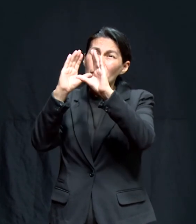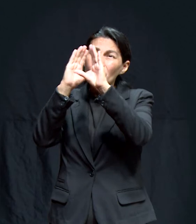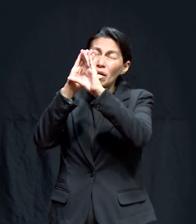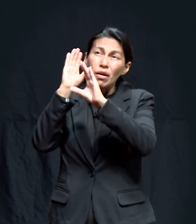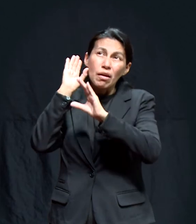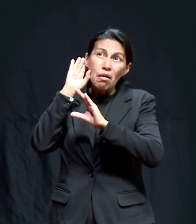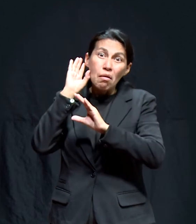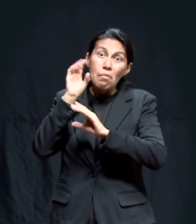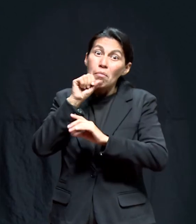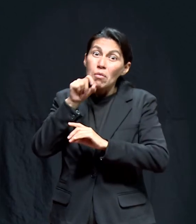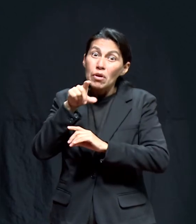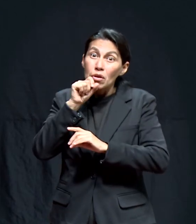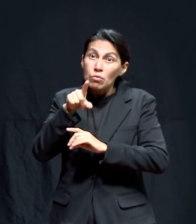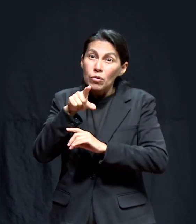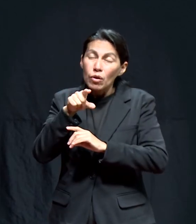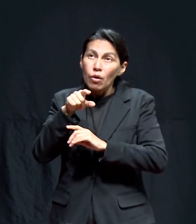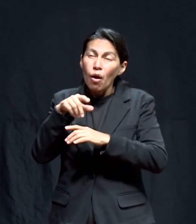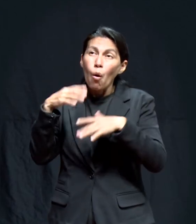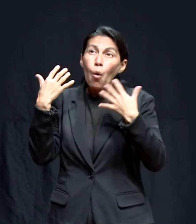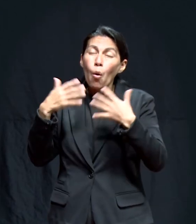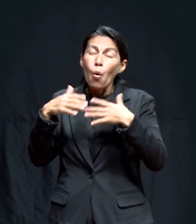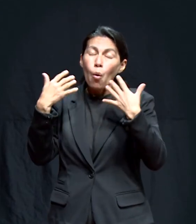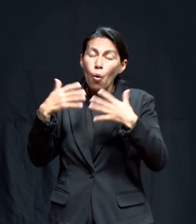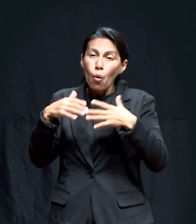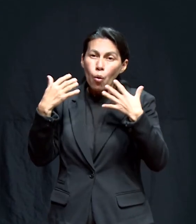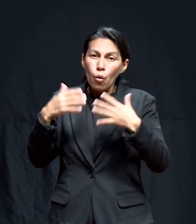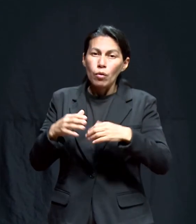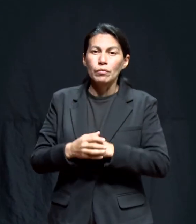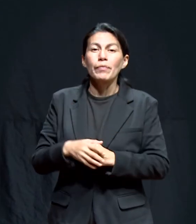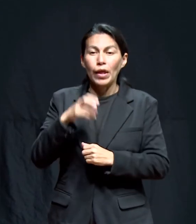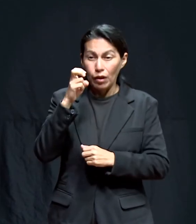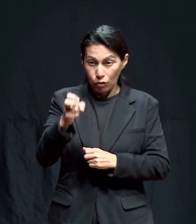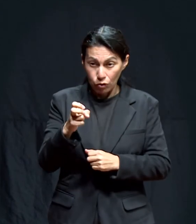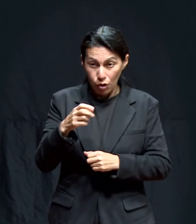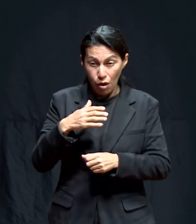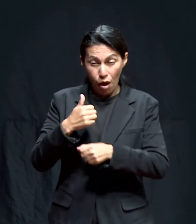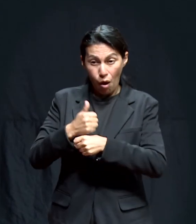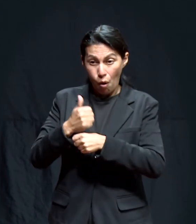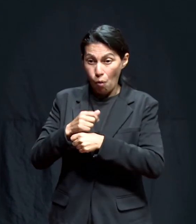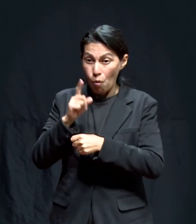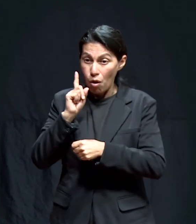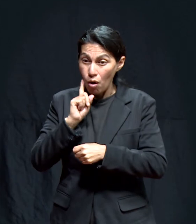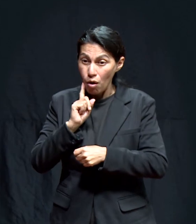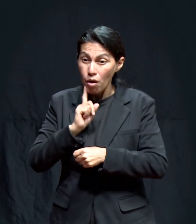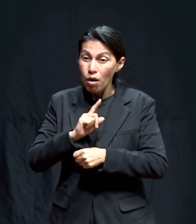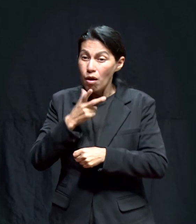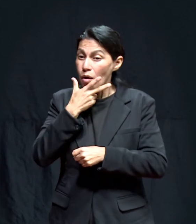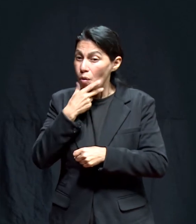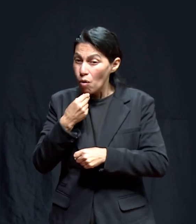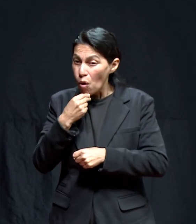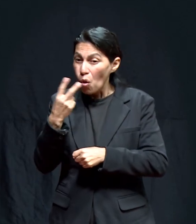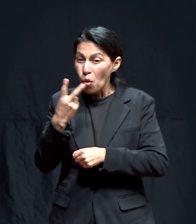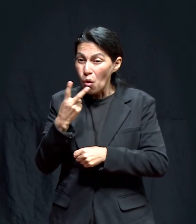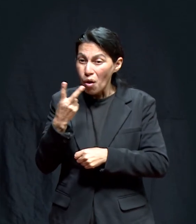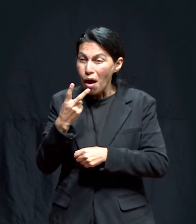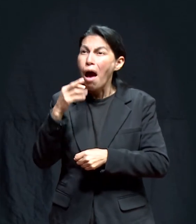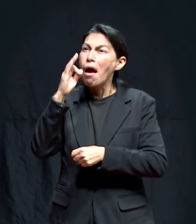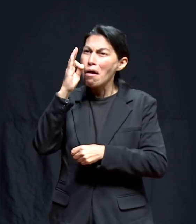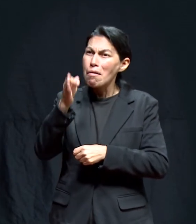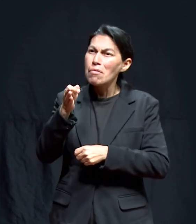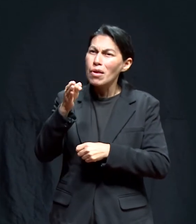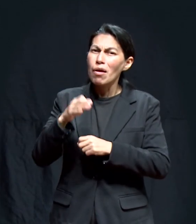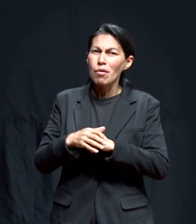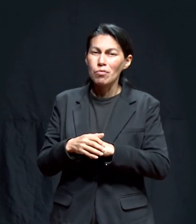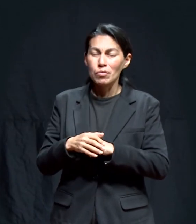Entonces, mis abuelos aceptaron el mensaje desde ese entonces. Amén. Porque Dios envió a esas